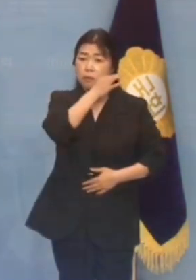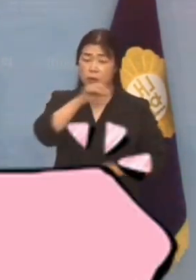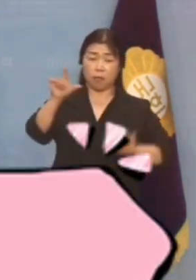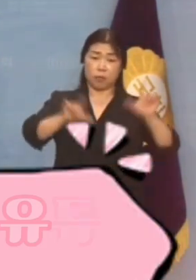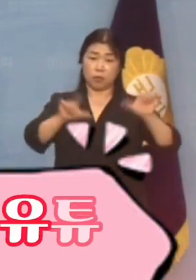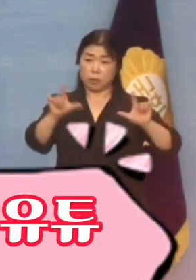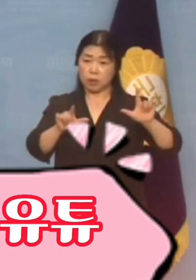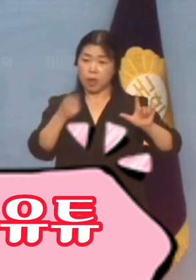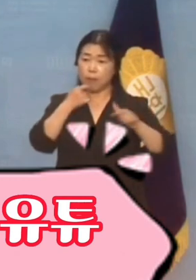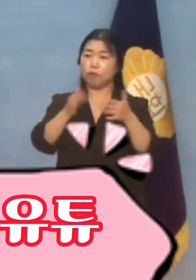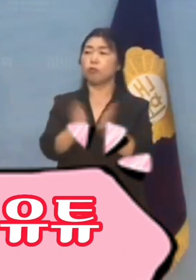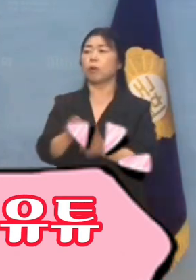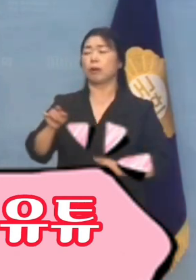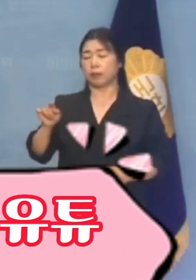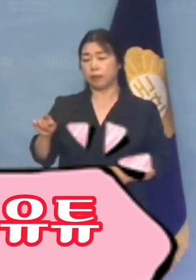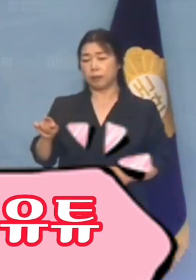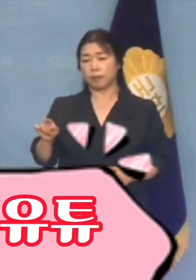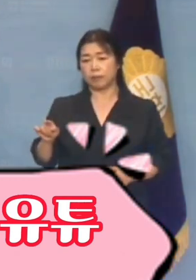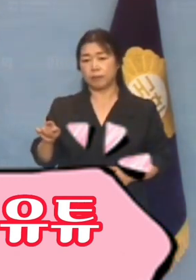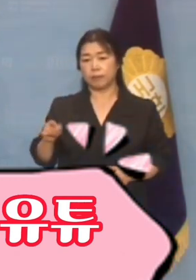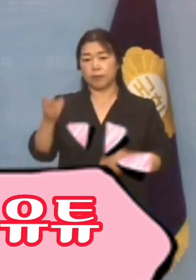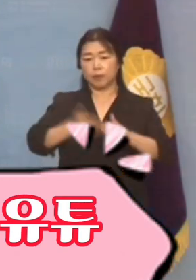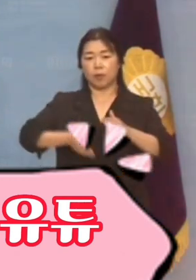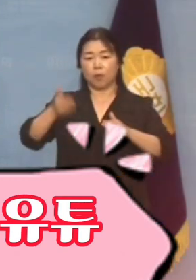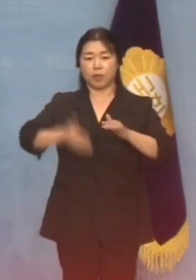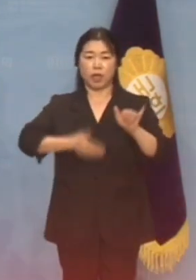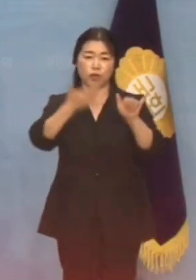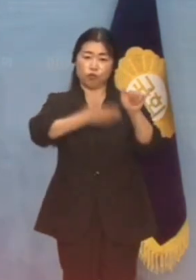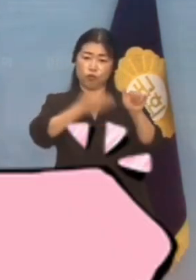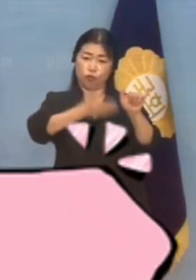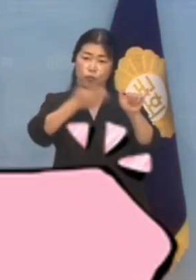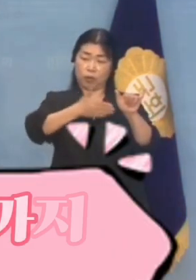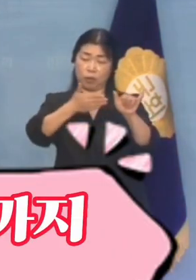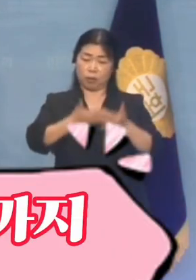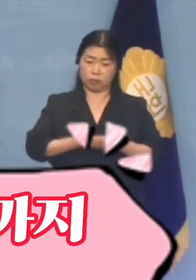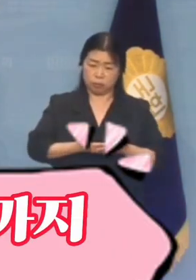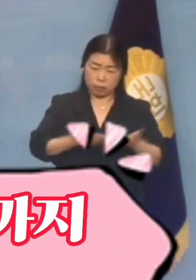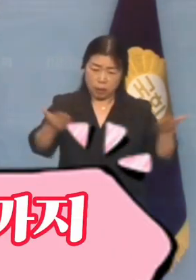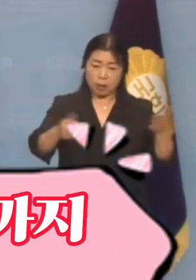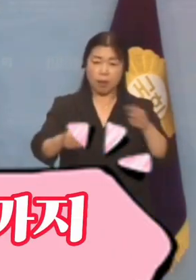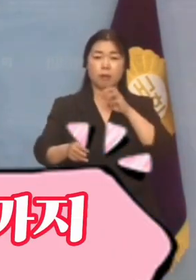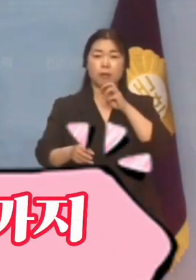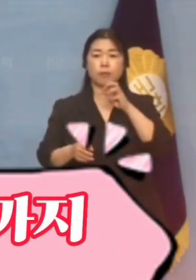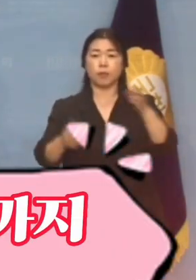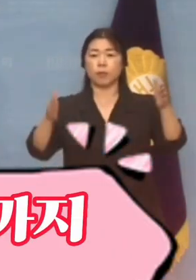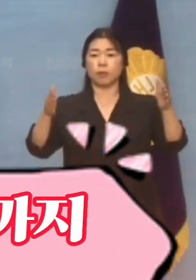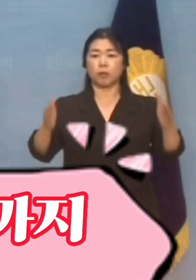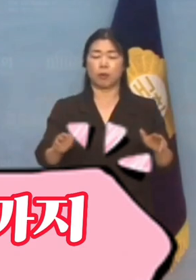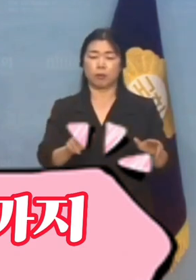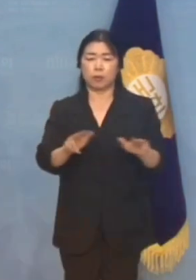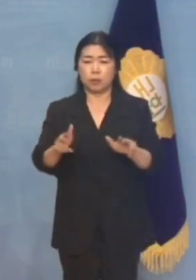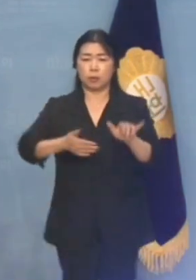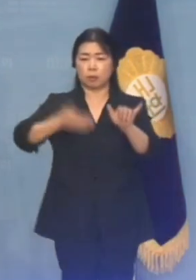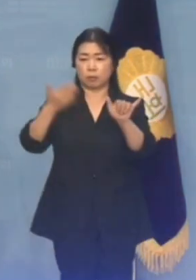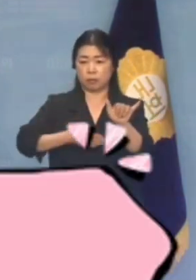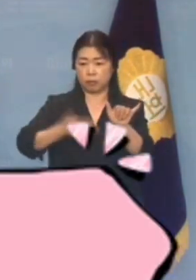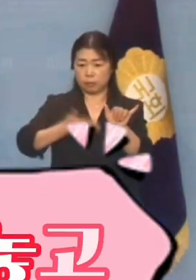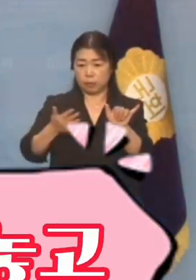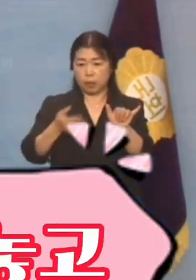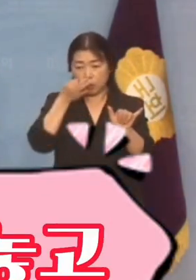민주당은 당공식 유튜브를 통해 30분간 생중계까지 했으니